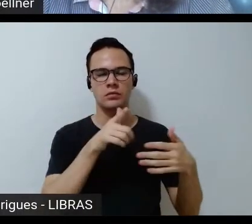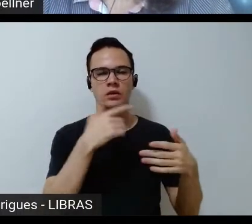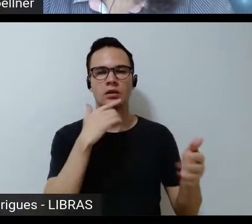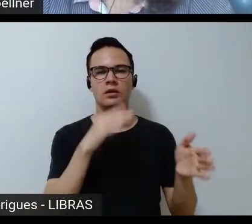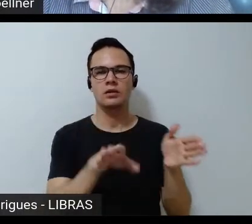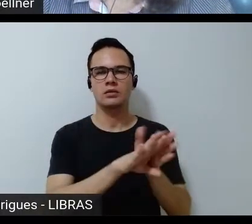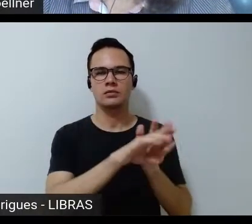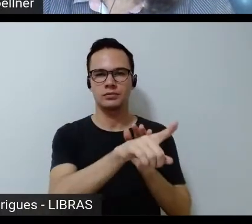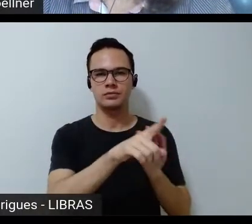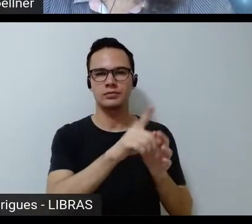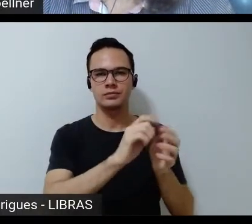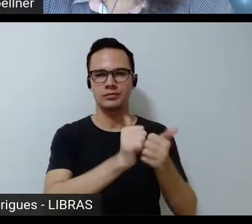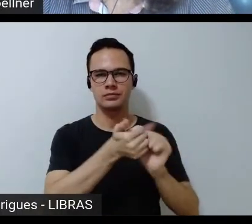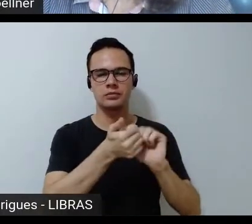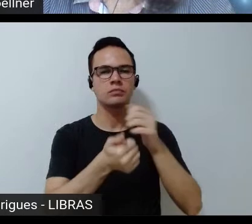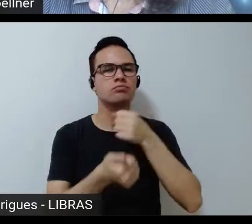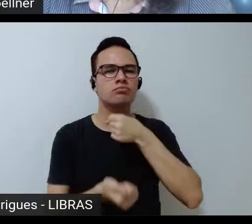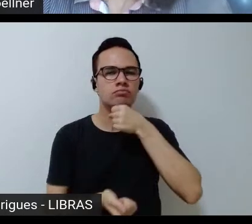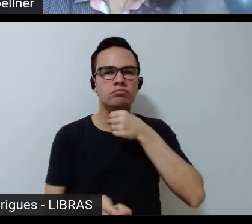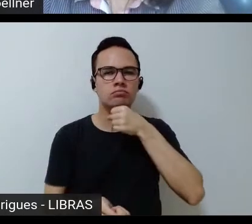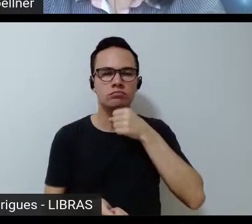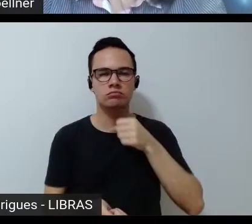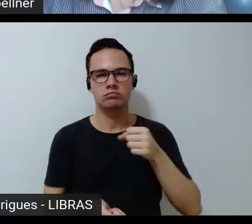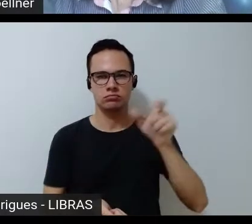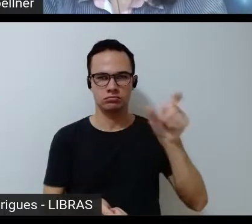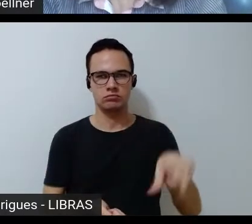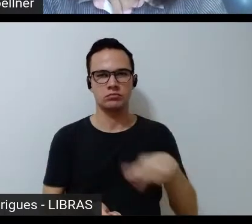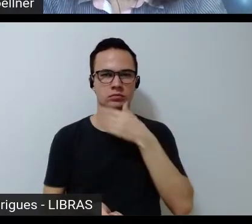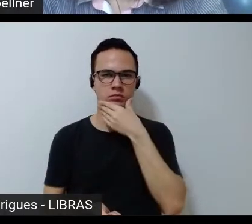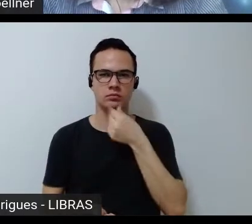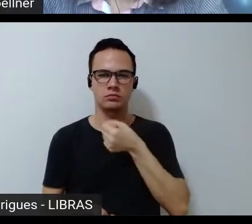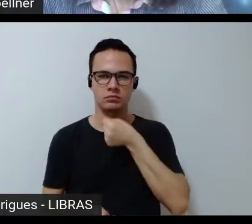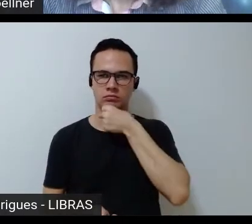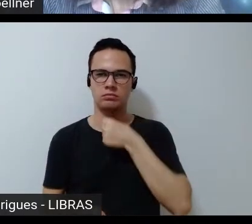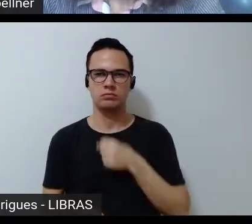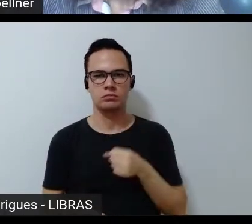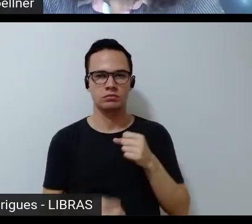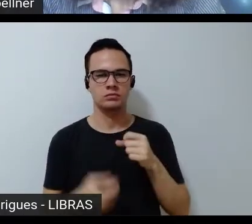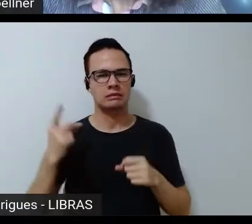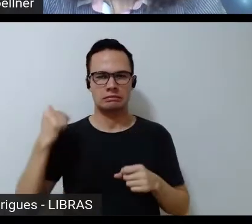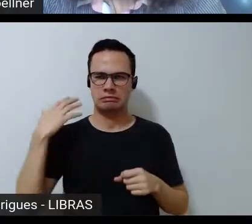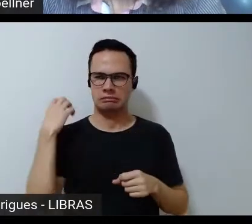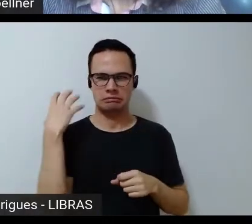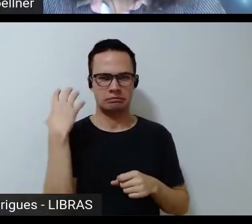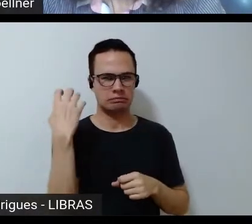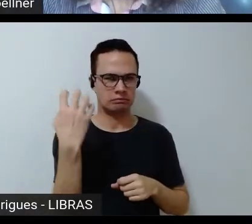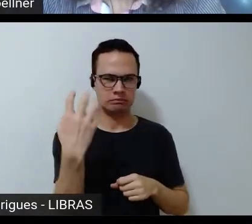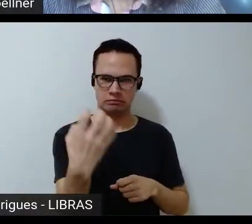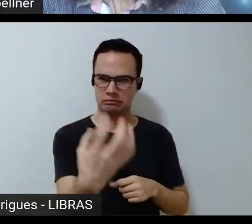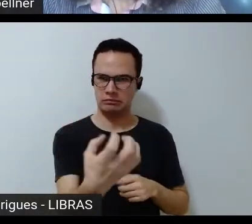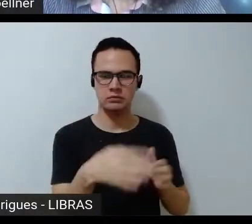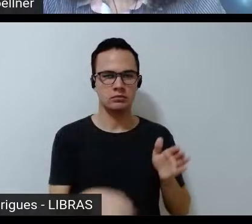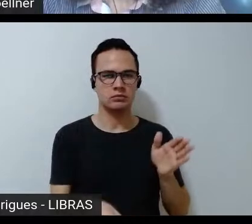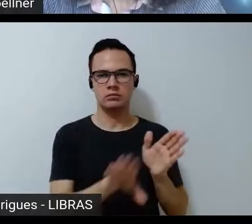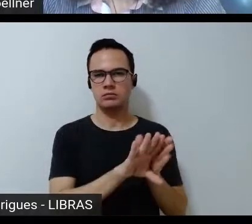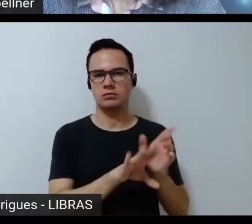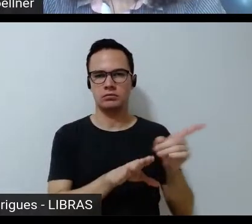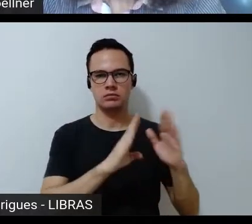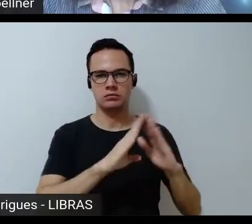um atleta já senhor bem idoso e depois de viajar muito chegar lá e